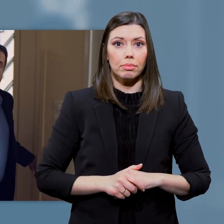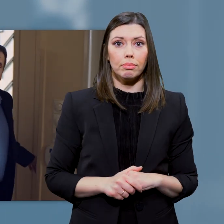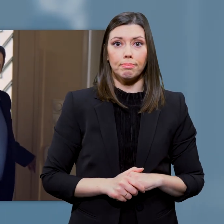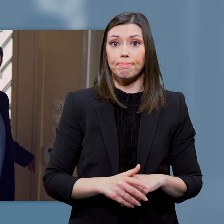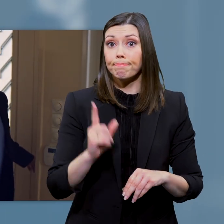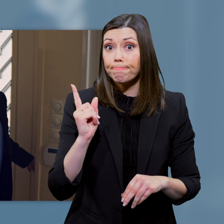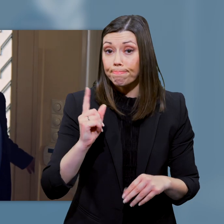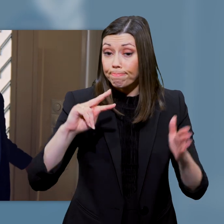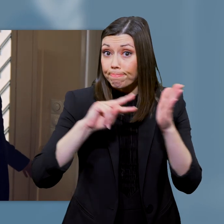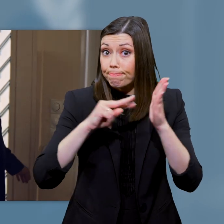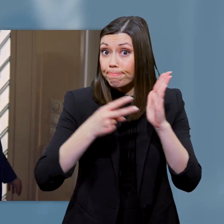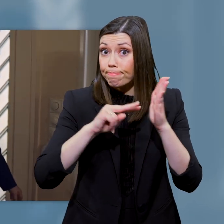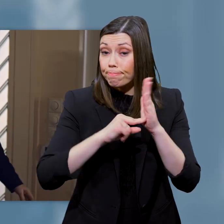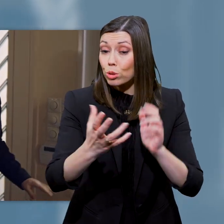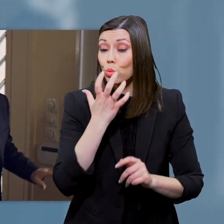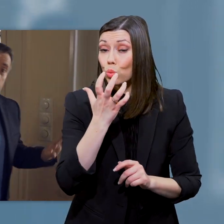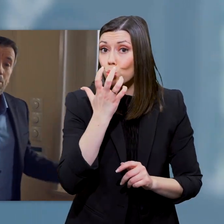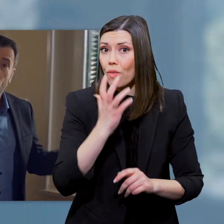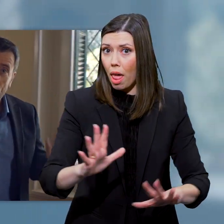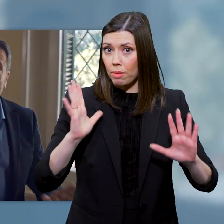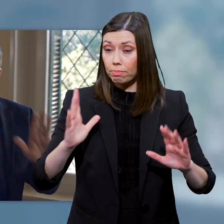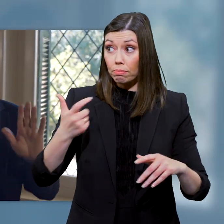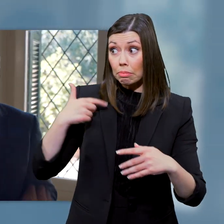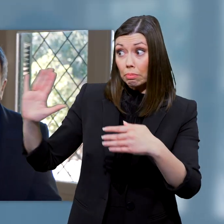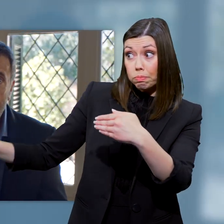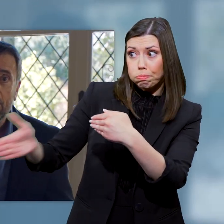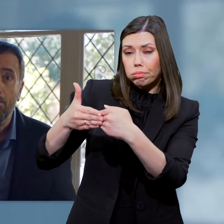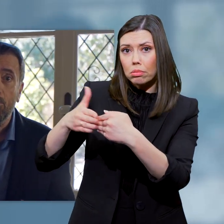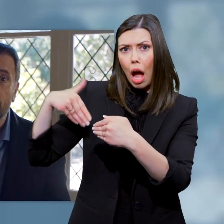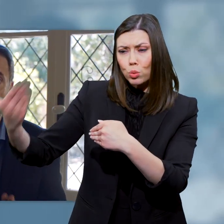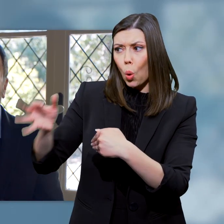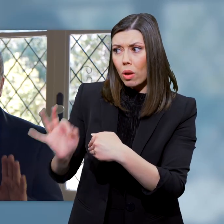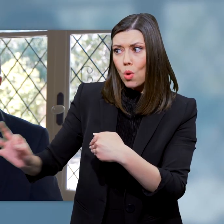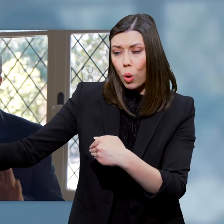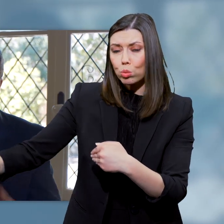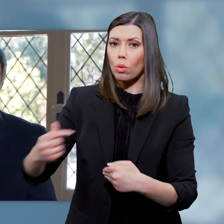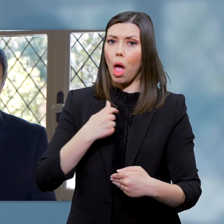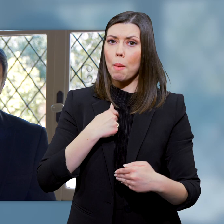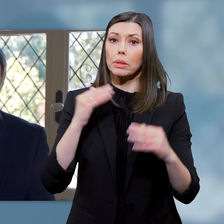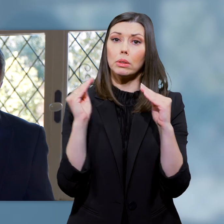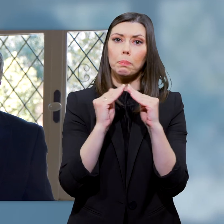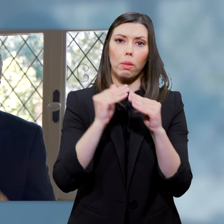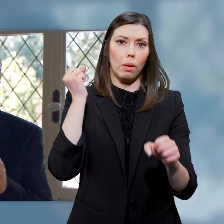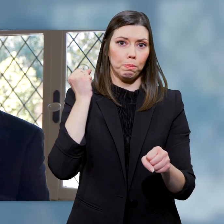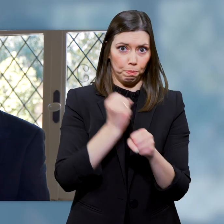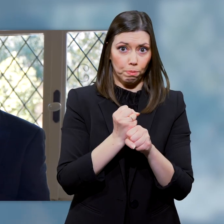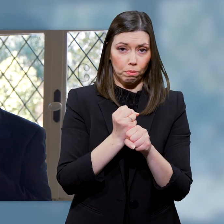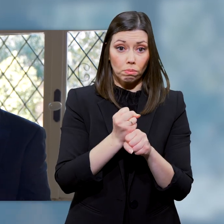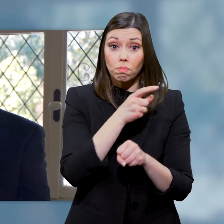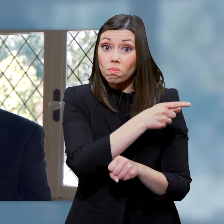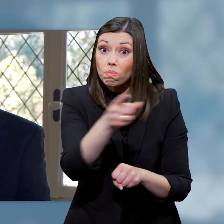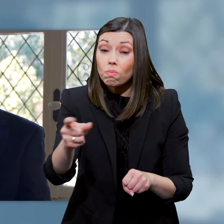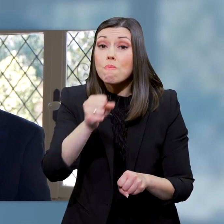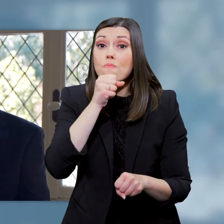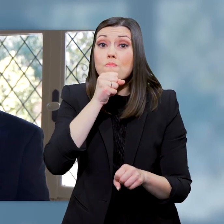Παιδιά, τα πράγματα είναι σοβαρά. Κλείνουμε την πόρτα στον κορονοϊό και μένουμε σπίτι όσο περισσότερο μπορούμε. Και κυρίως εσείς,